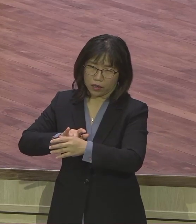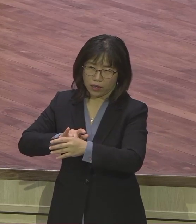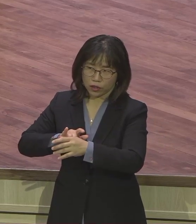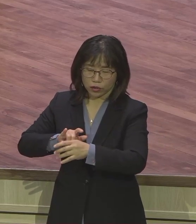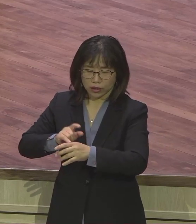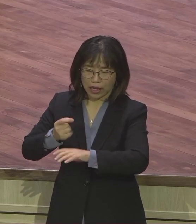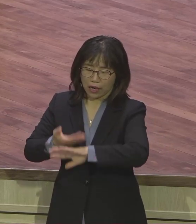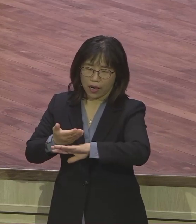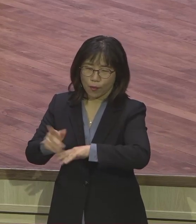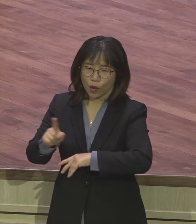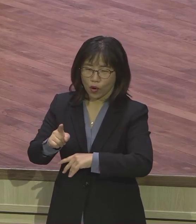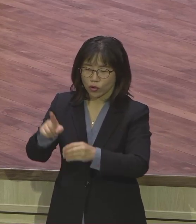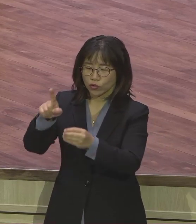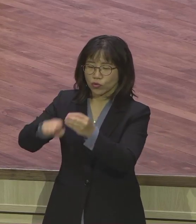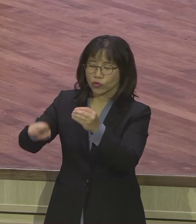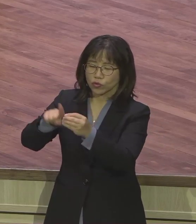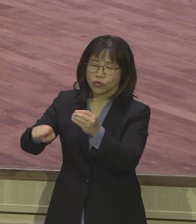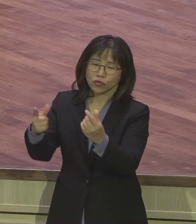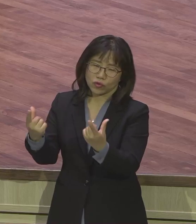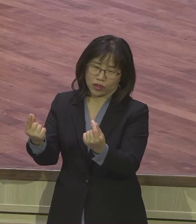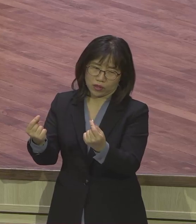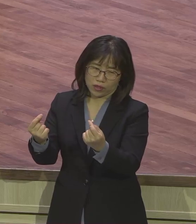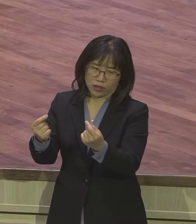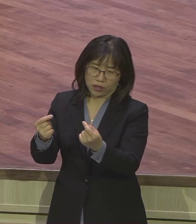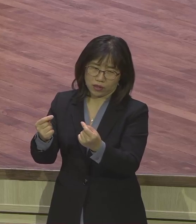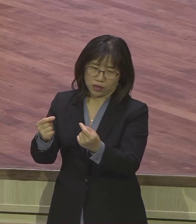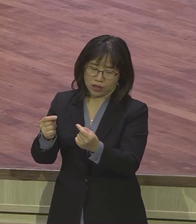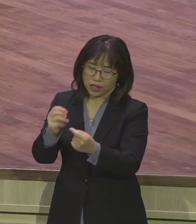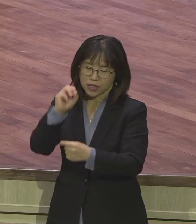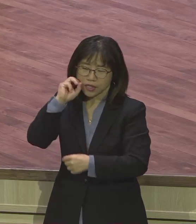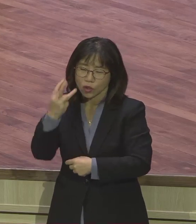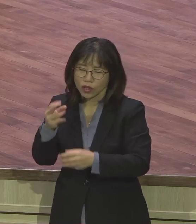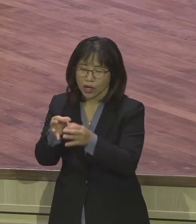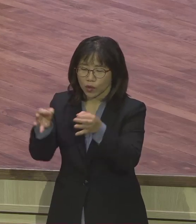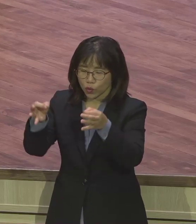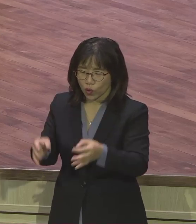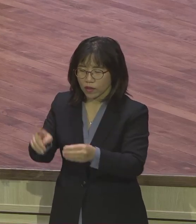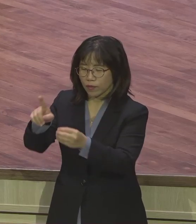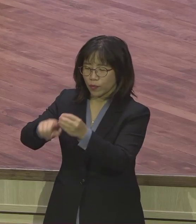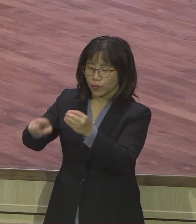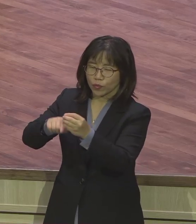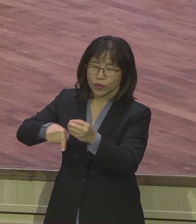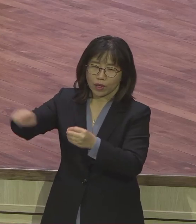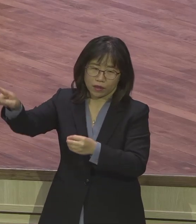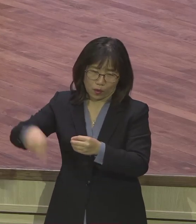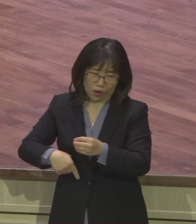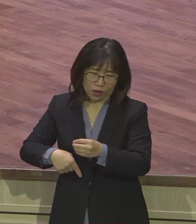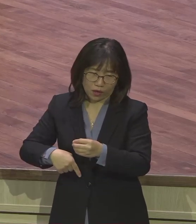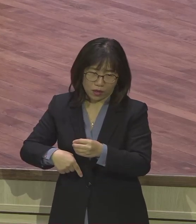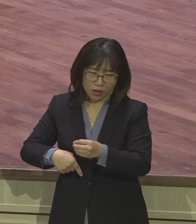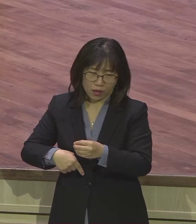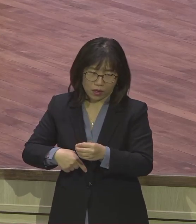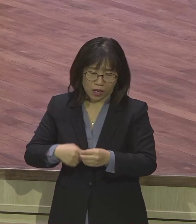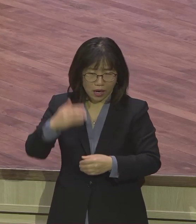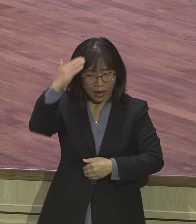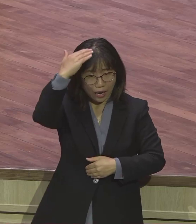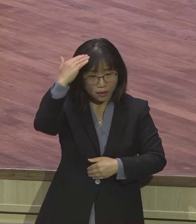달 가냐고 그러니까 석 달은 가도 기본. 체아 석 달은 갔다 와야 이렇게 남는대요. 또 군대 갔다 왔듯이